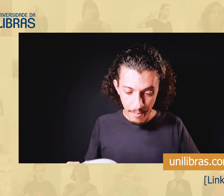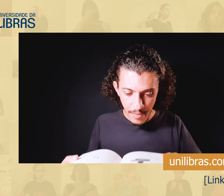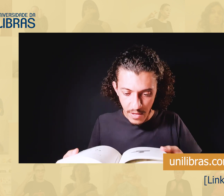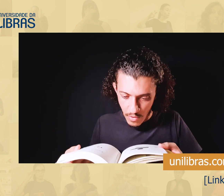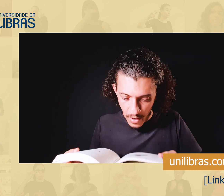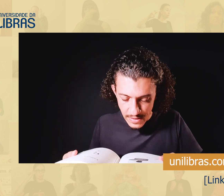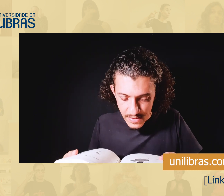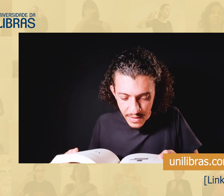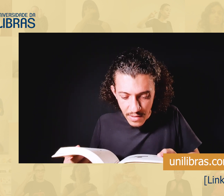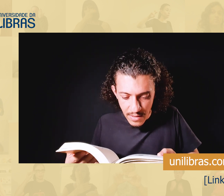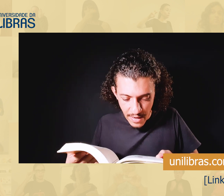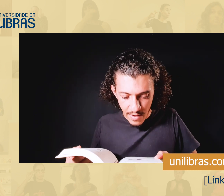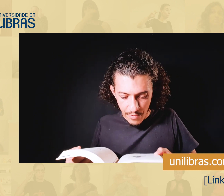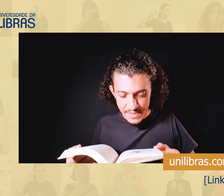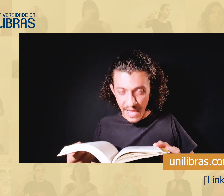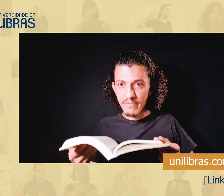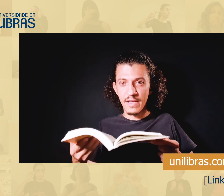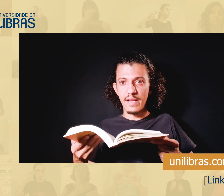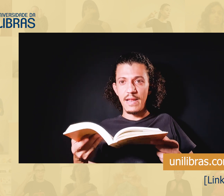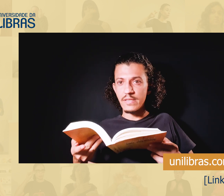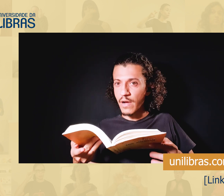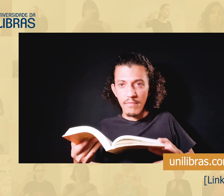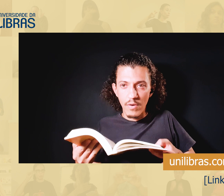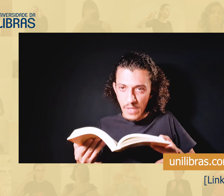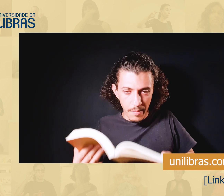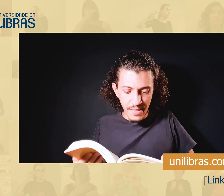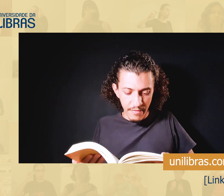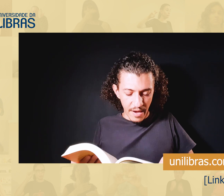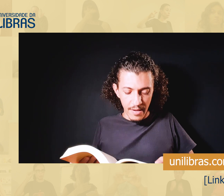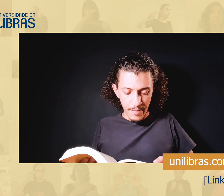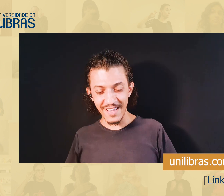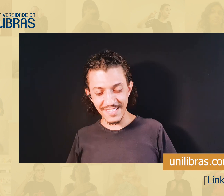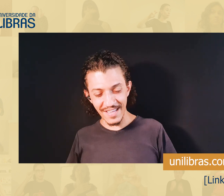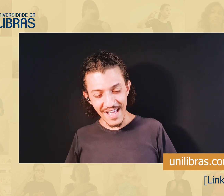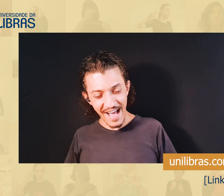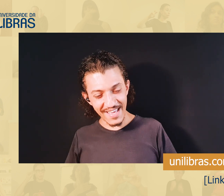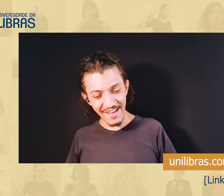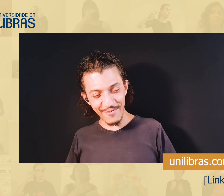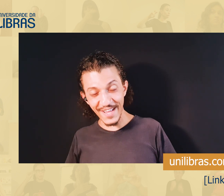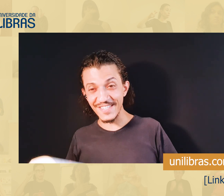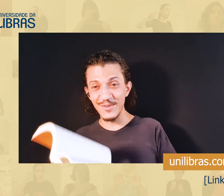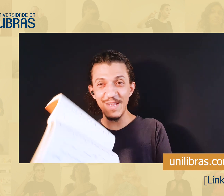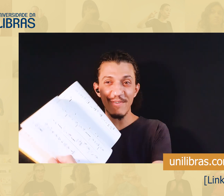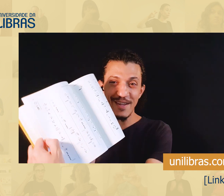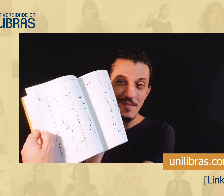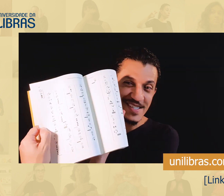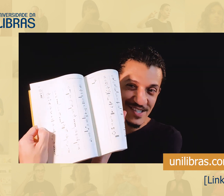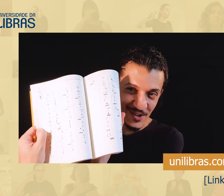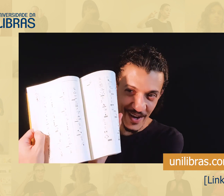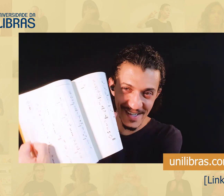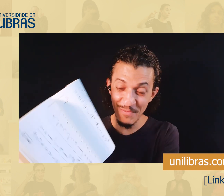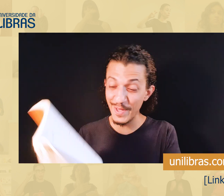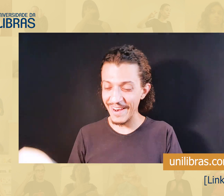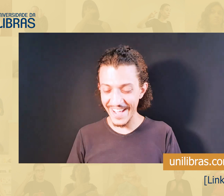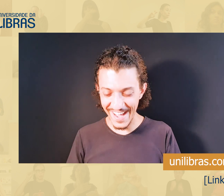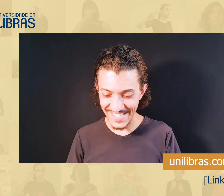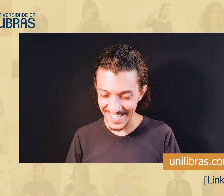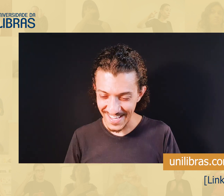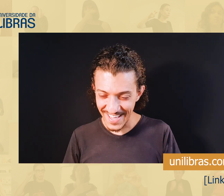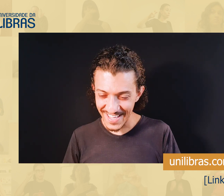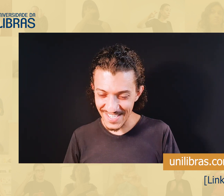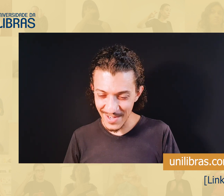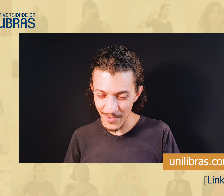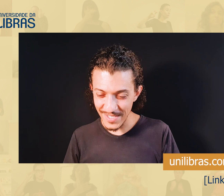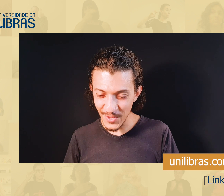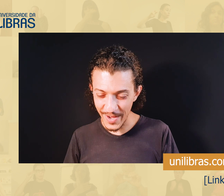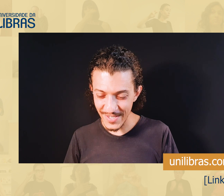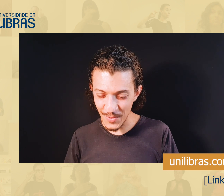você pare, eu olho assim, e leio, eu observo o detalhe, é só observar, e assim, aqui na frente do livro, tem umas histórias muito legais,